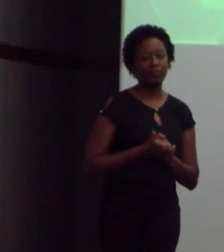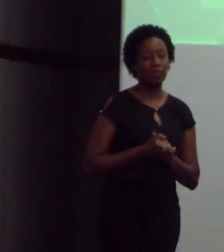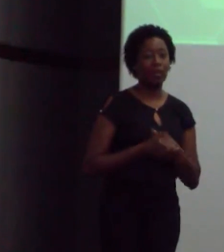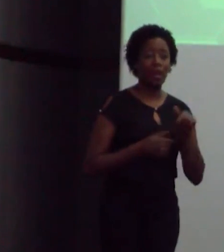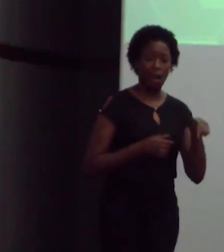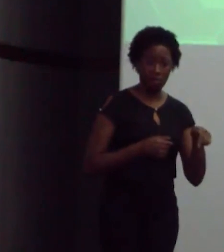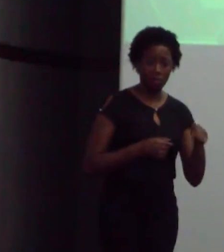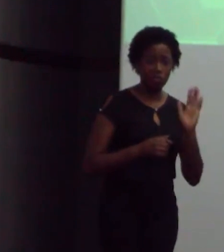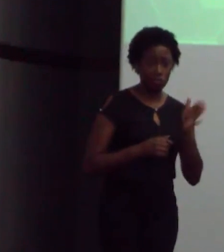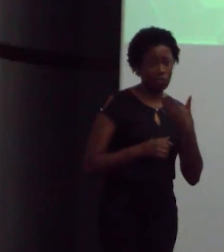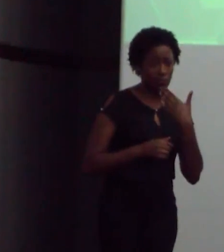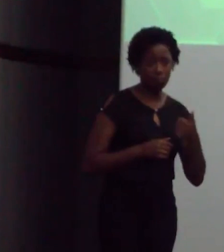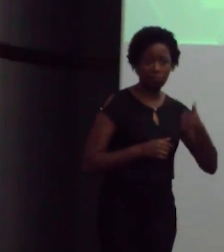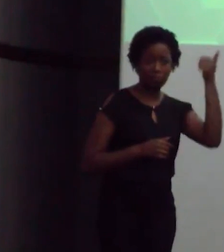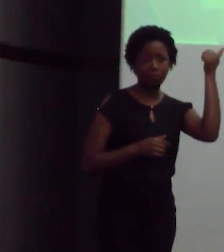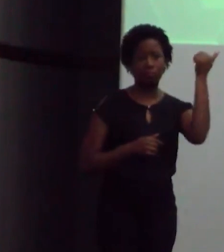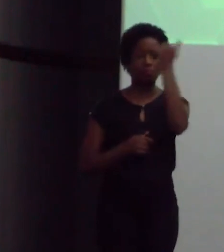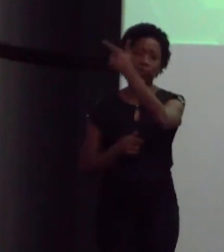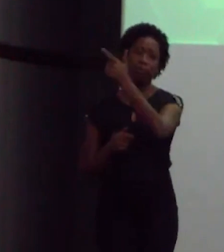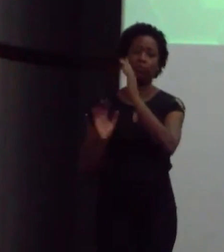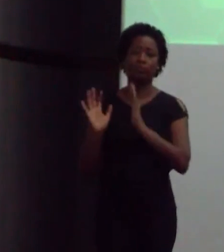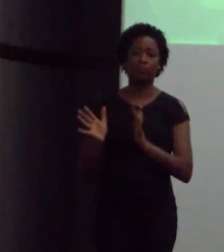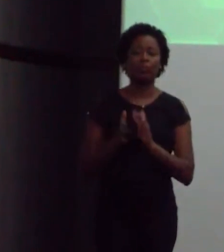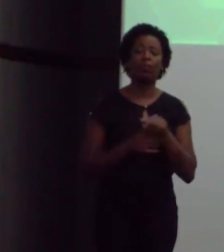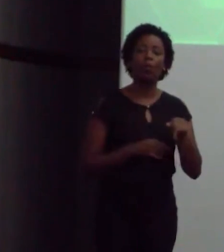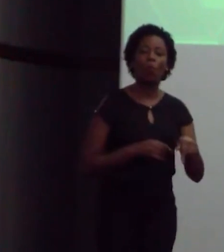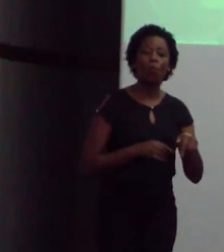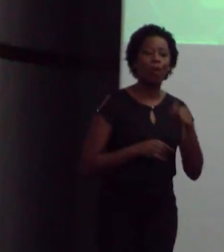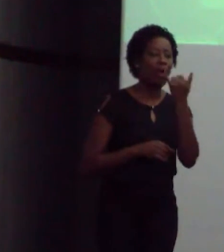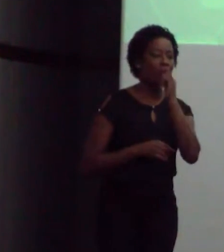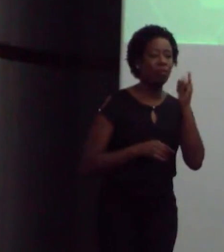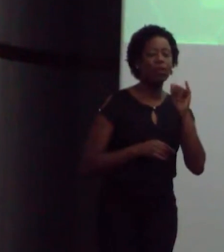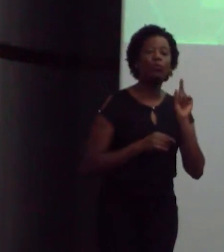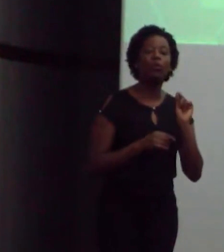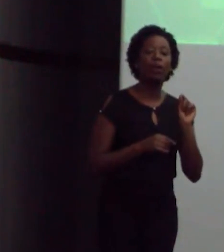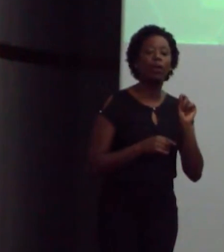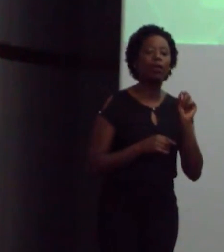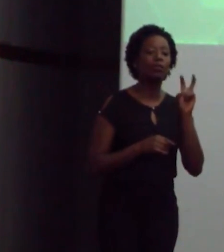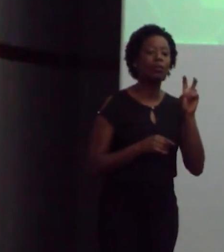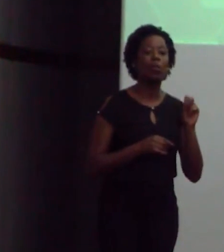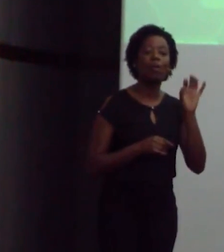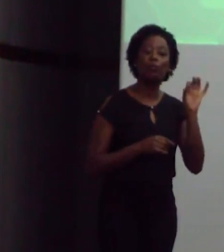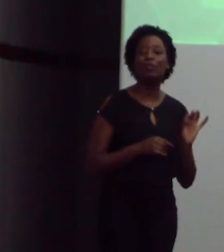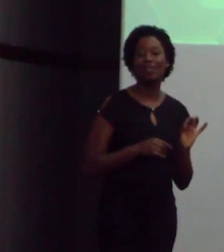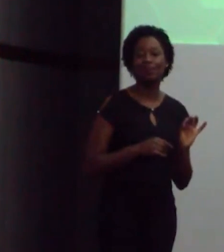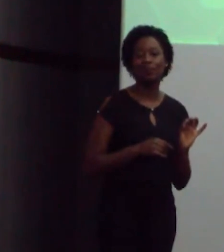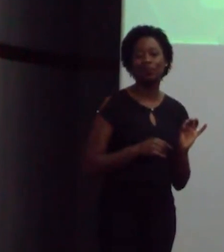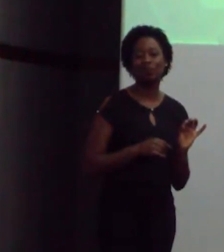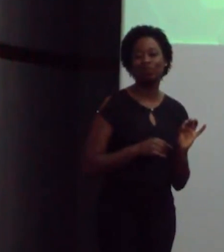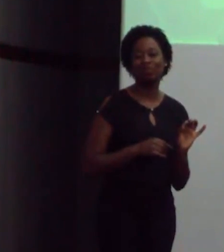que eles aqui. Um carro elétrico aqui no Brasil vai emitir menos que 50. Então, veja,